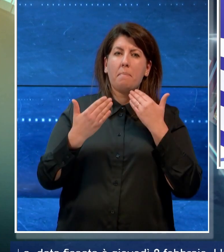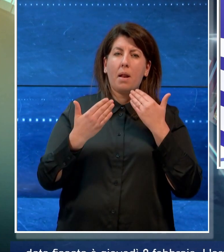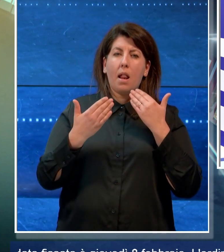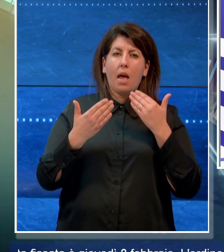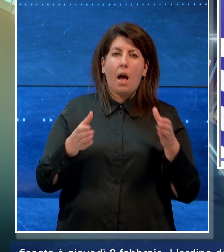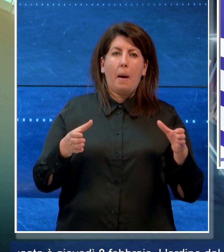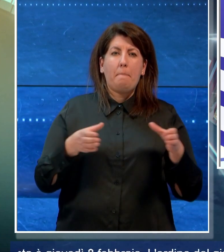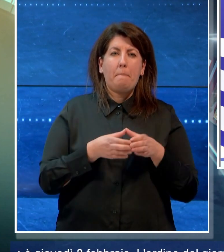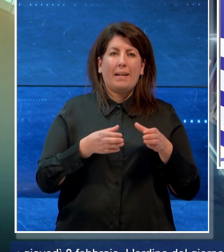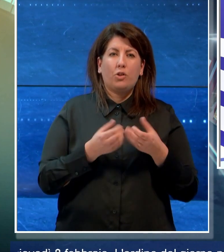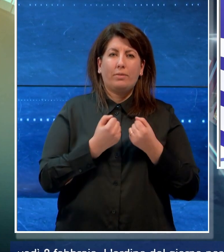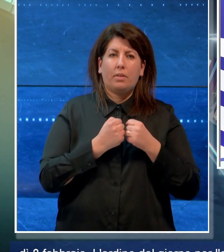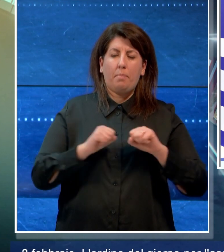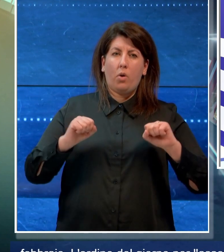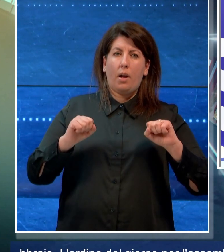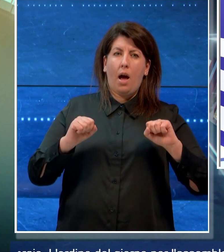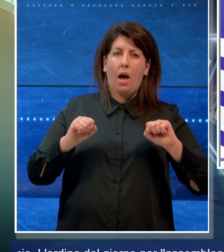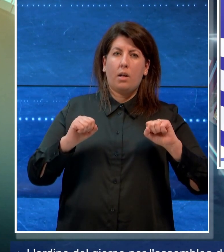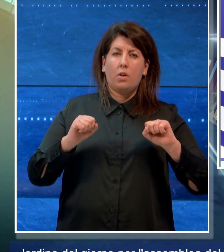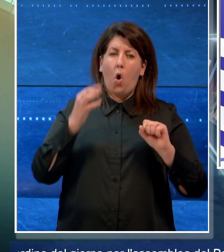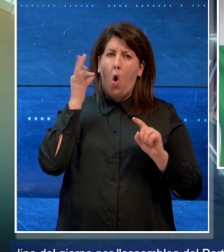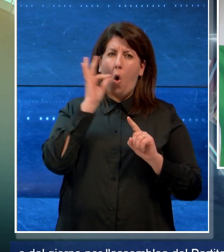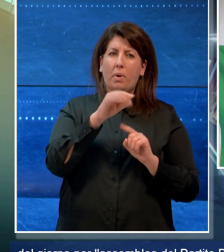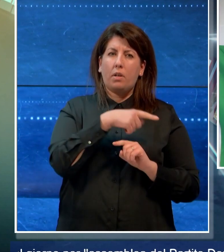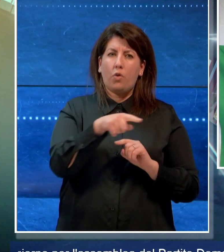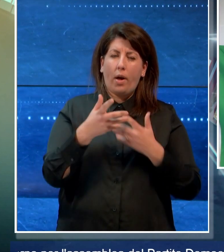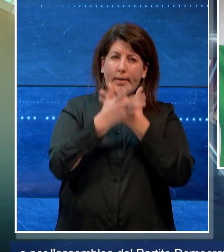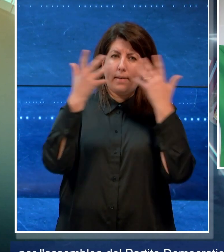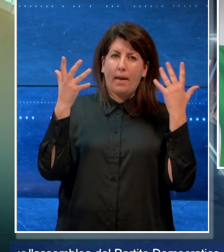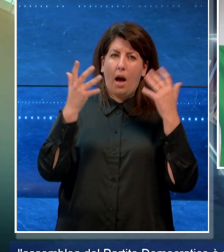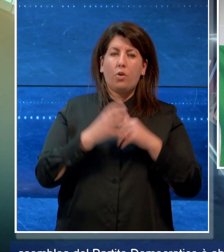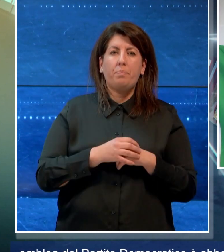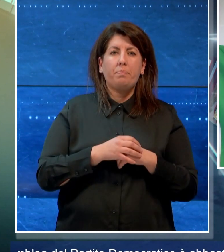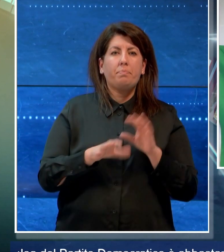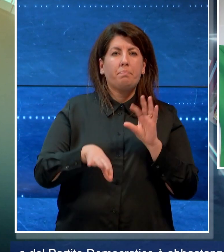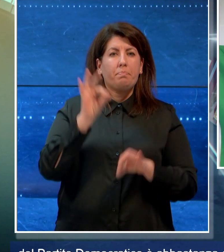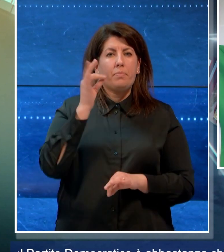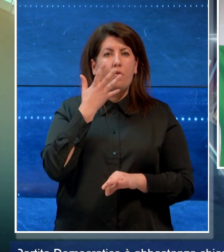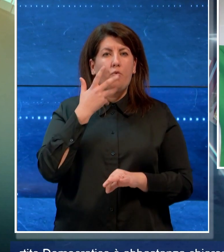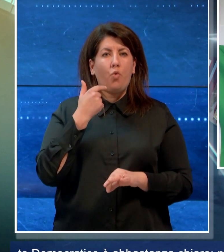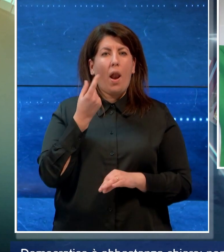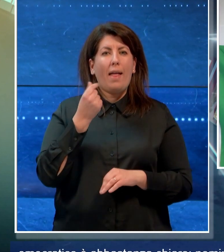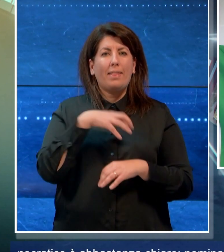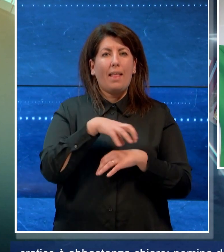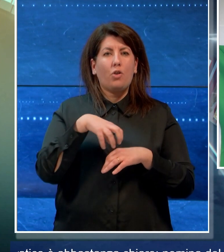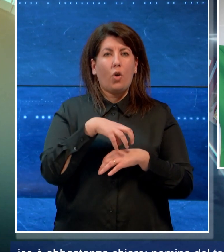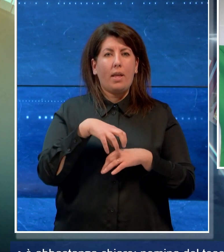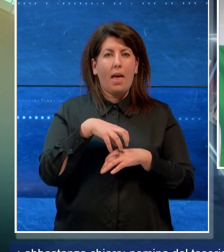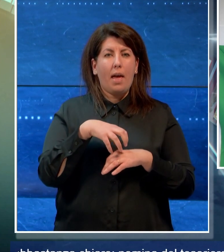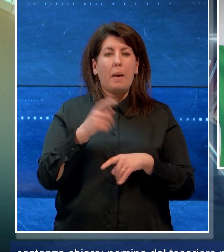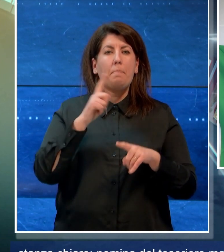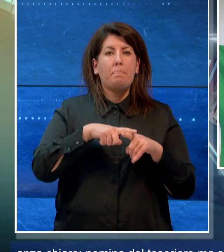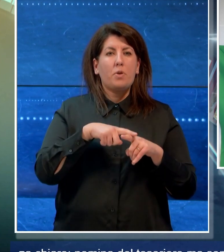Democratico è abbastanza chiaro, nomina del tesoriere, ma soprattutto elezioni